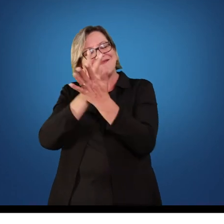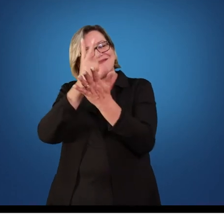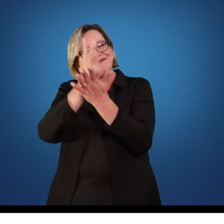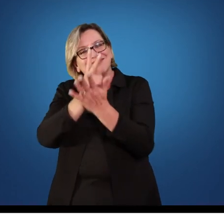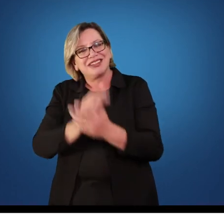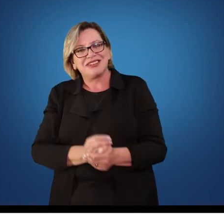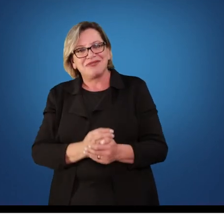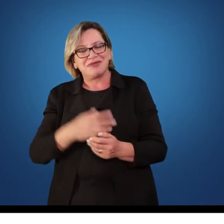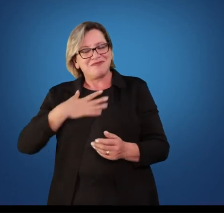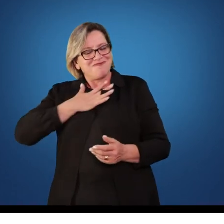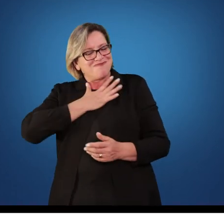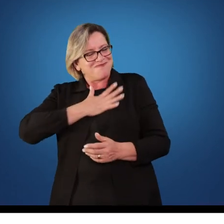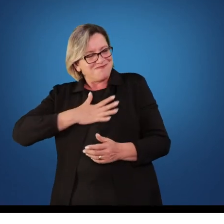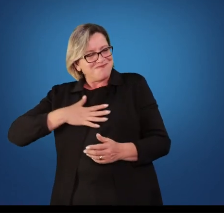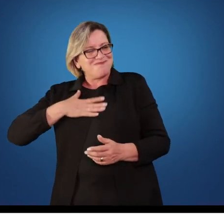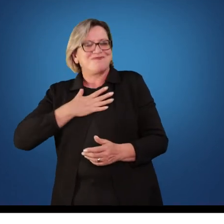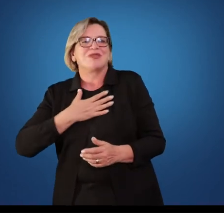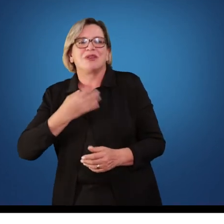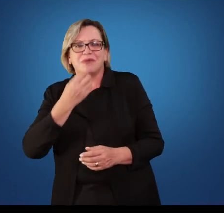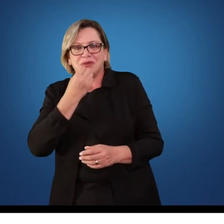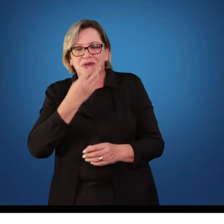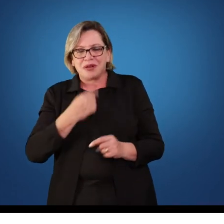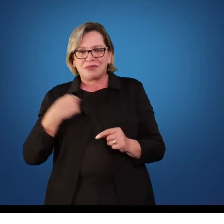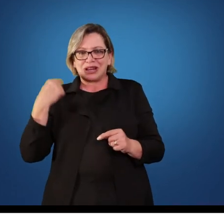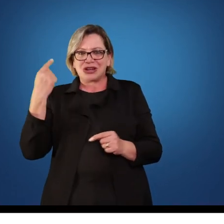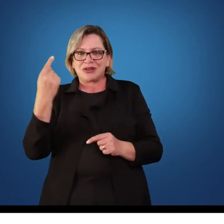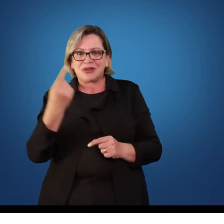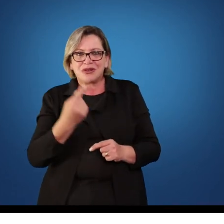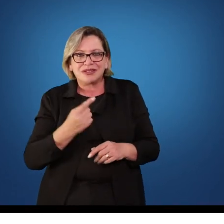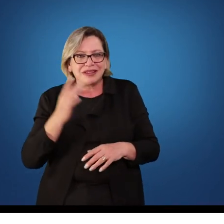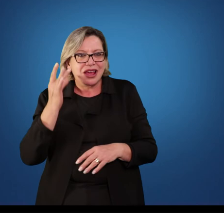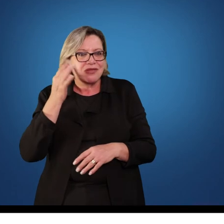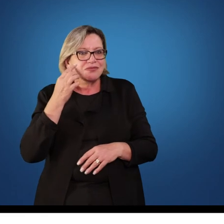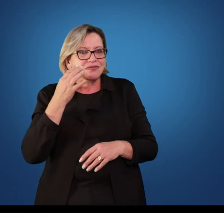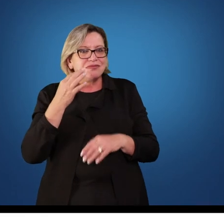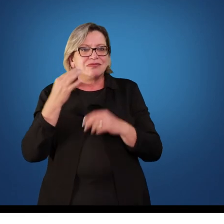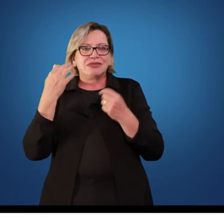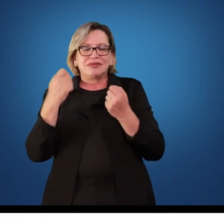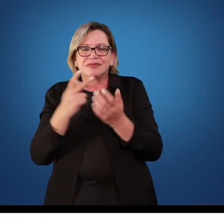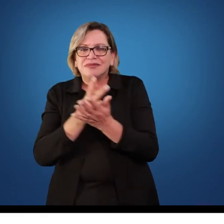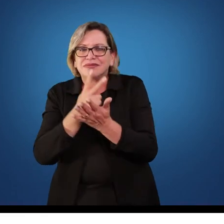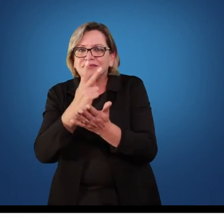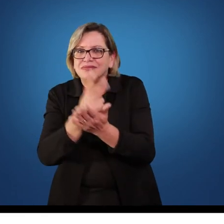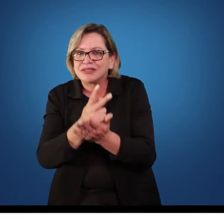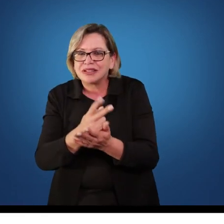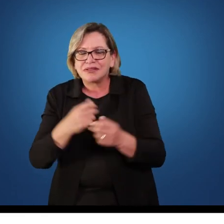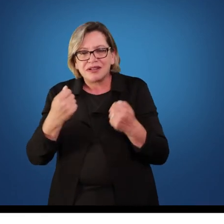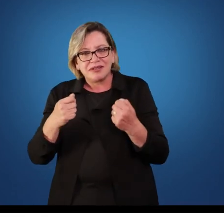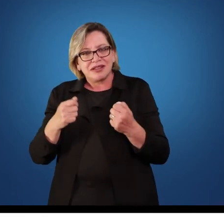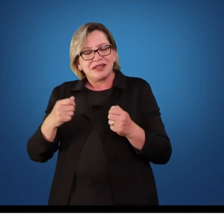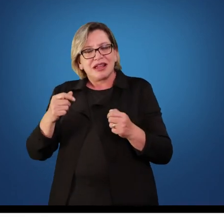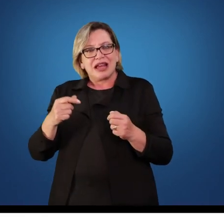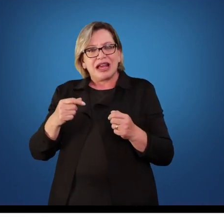Então, para você se sentir presente em qualquer nível de educação, você também tem que estar disposto a receber as mudanças.